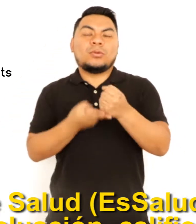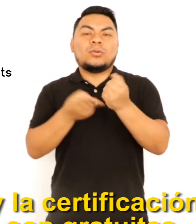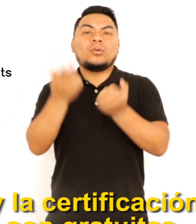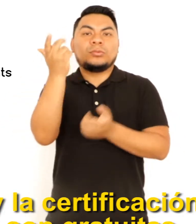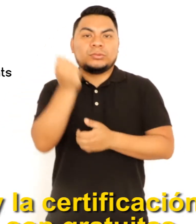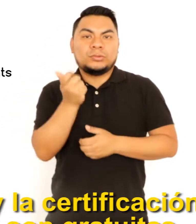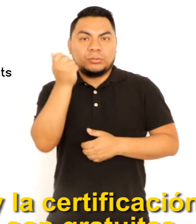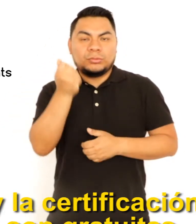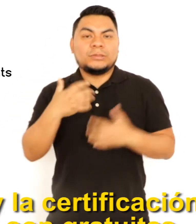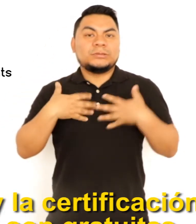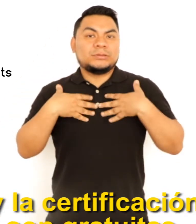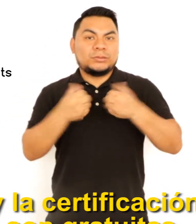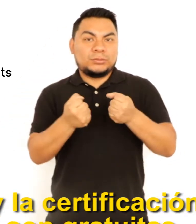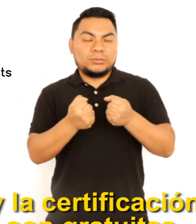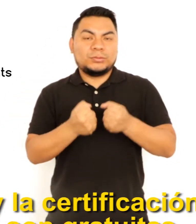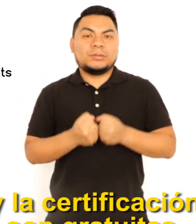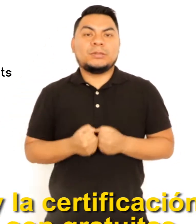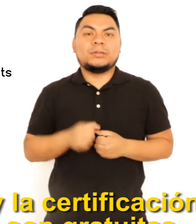y la certificación son gratuitas.